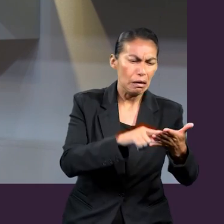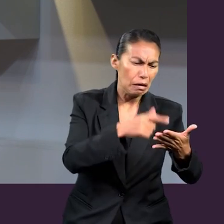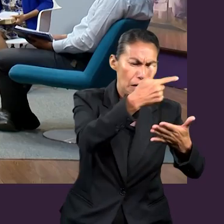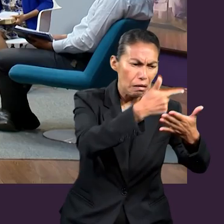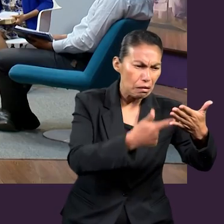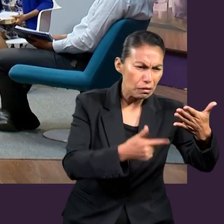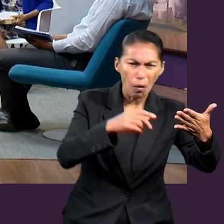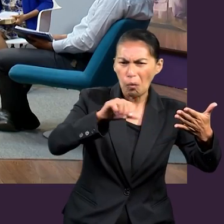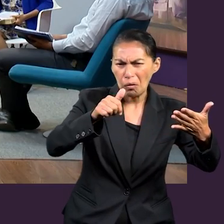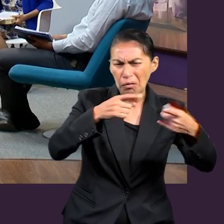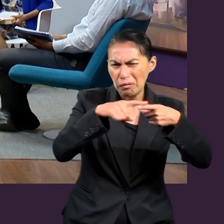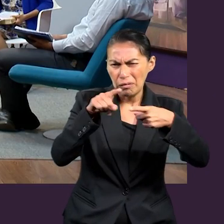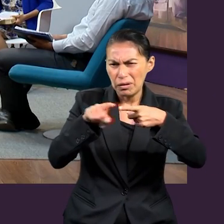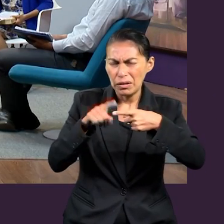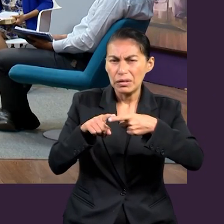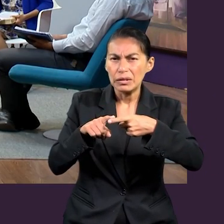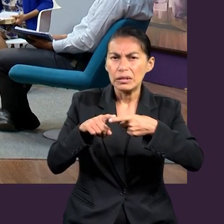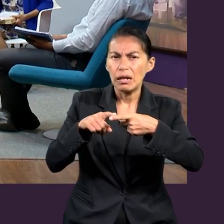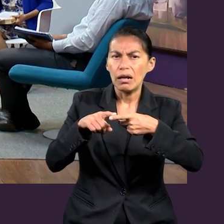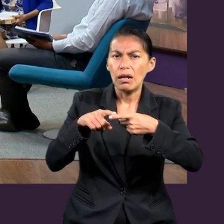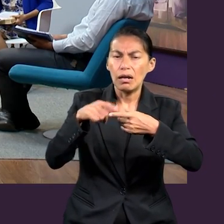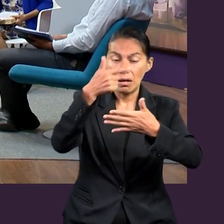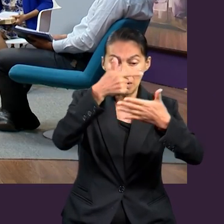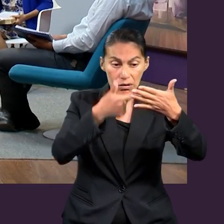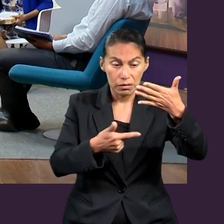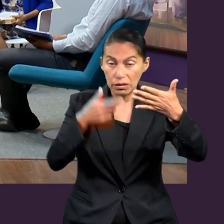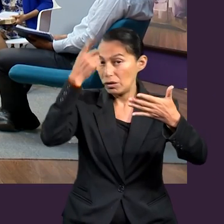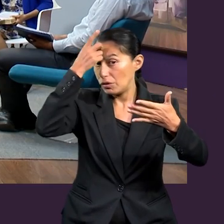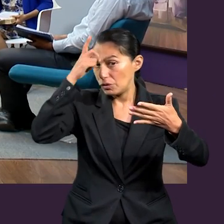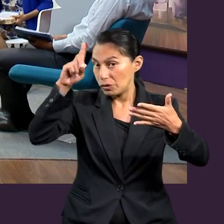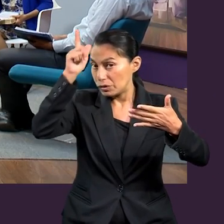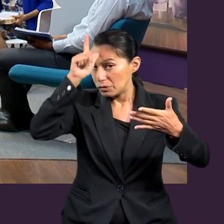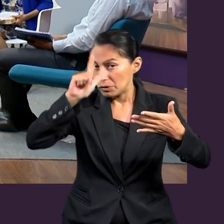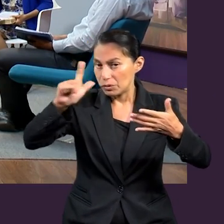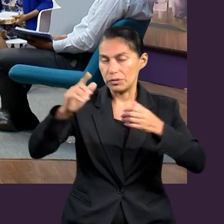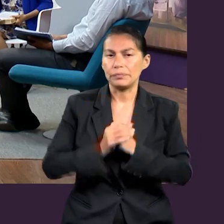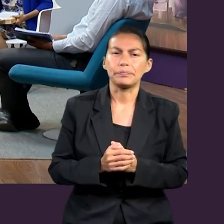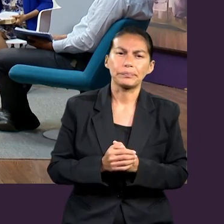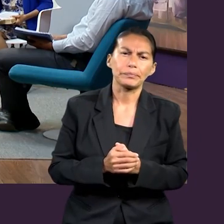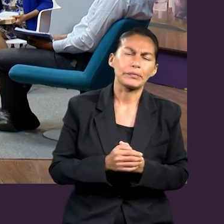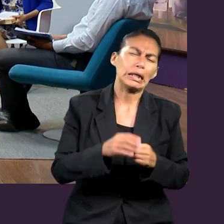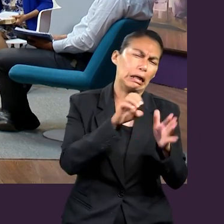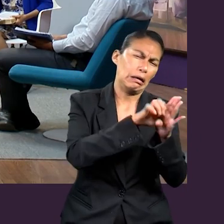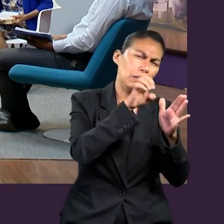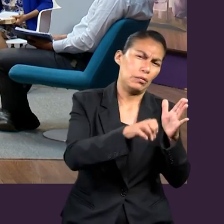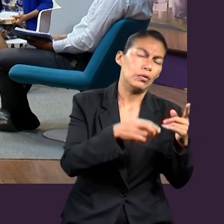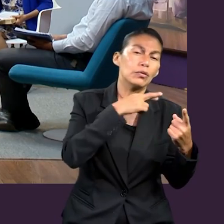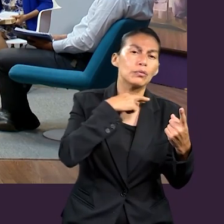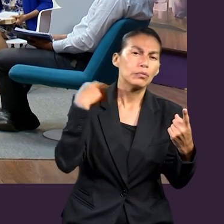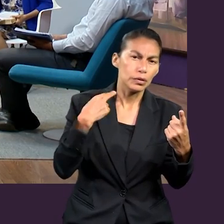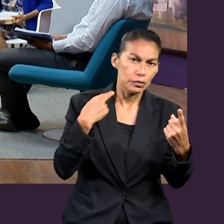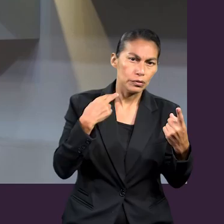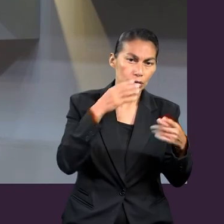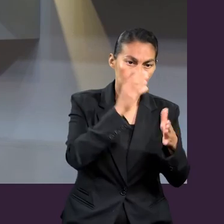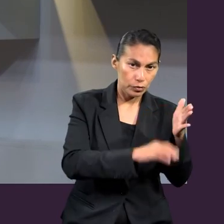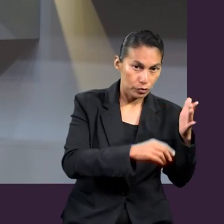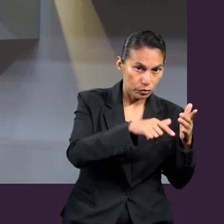y Ligieni, cuatro listas de dones espirituales que se mencionan. Por ejemplo, en Romanos capítulo 12 se mencionan